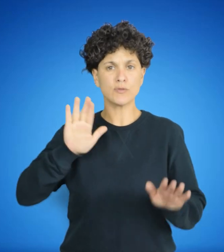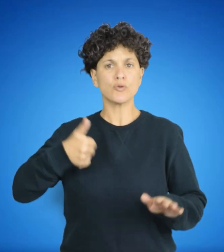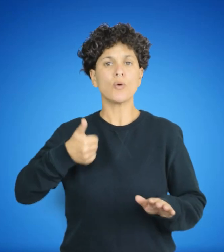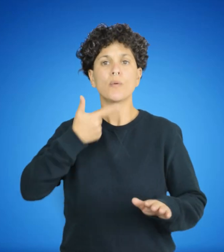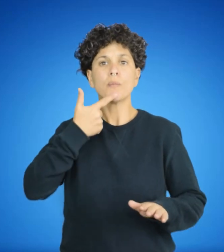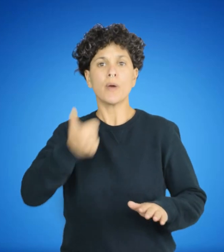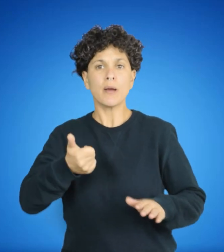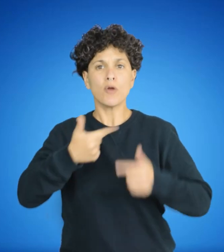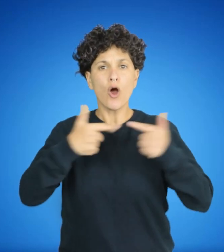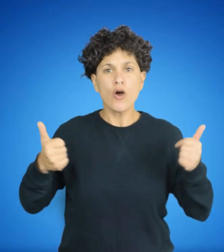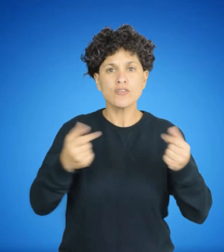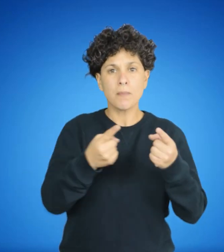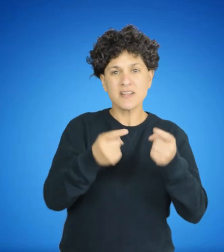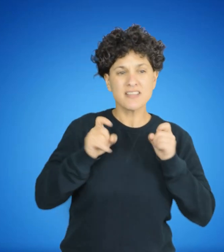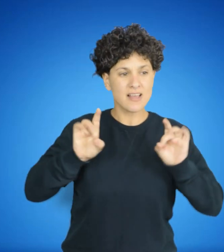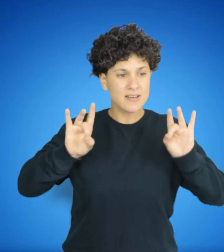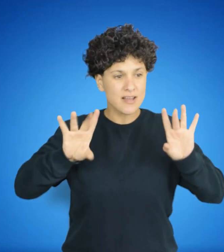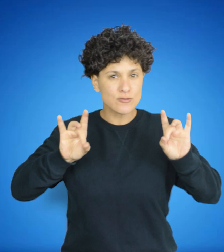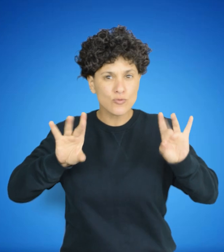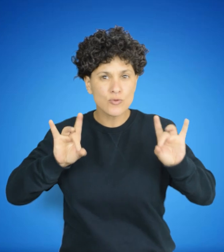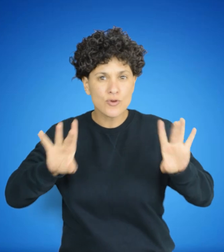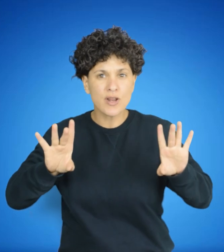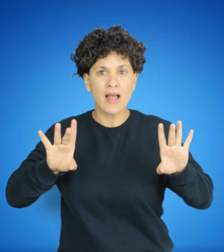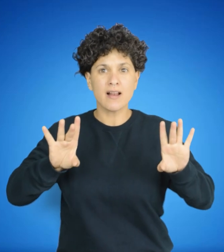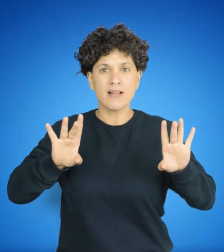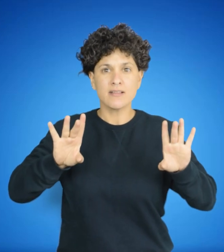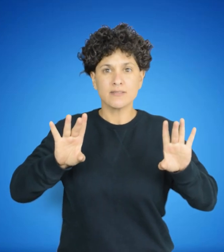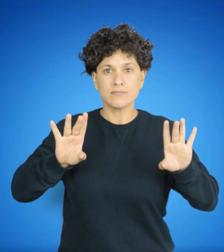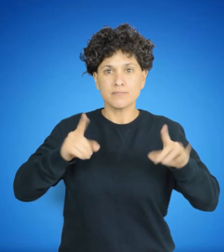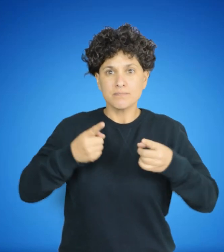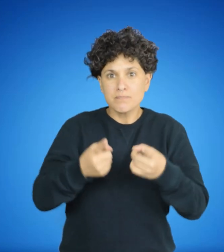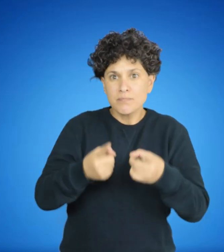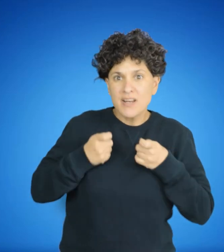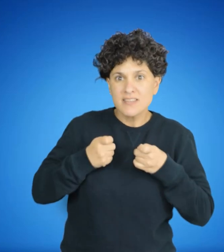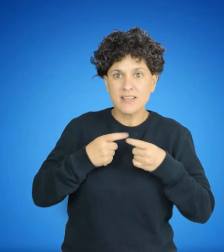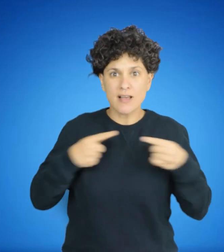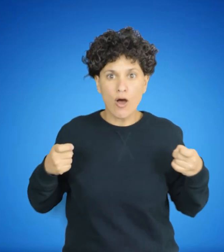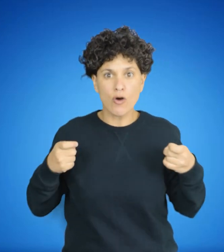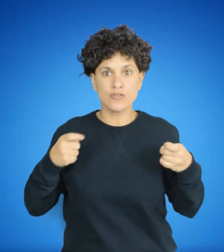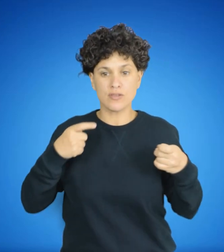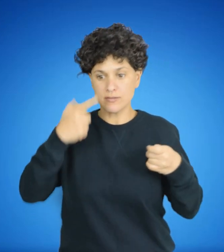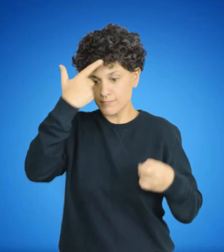Ausencia del dolor del cuerpo Al satisfacer los placeres necesarios y naturales.